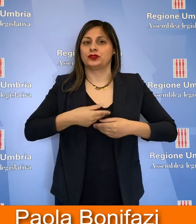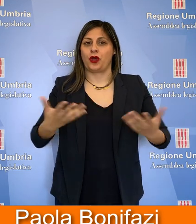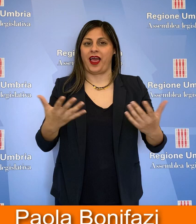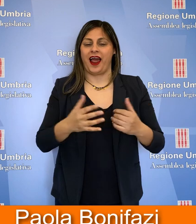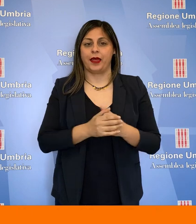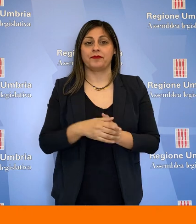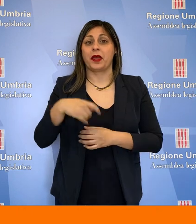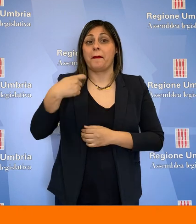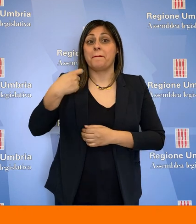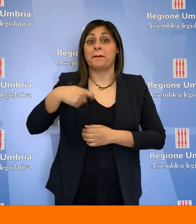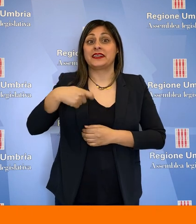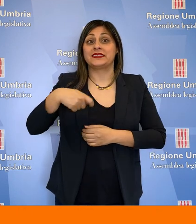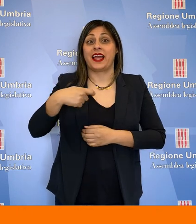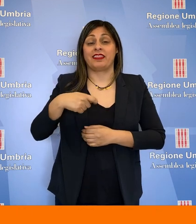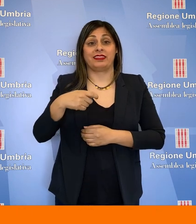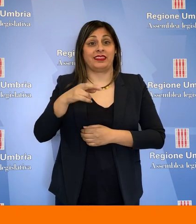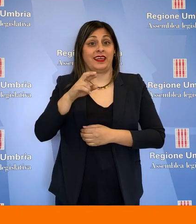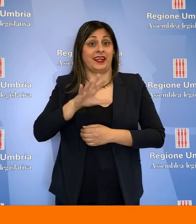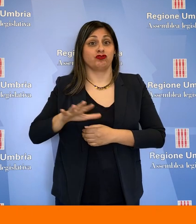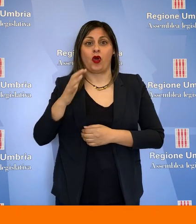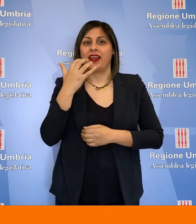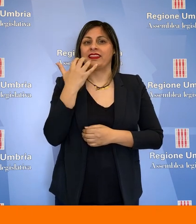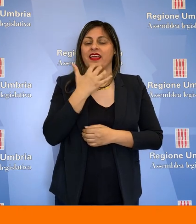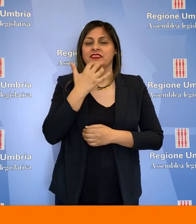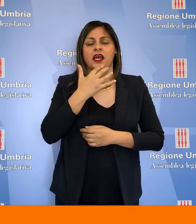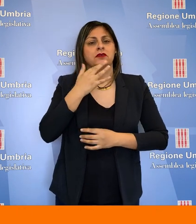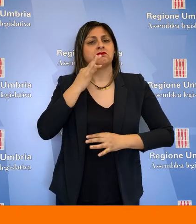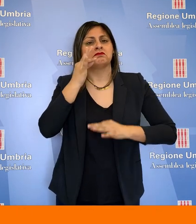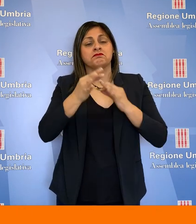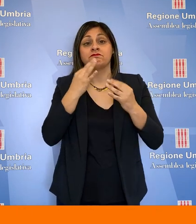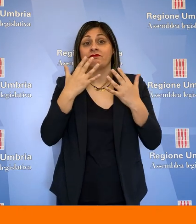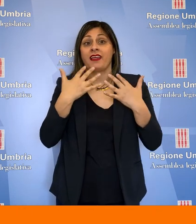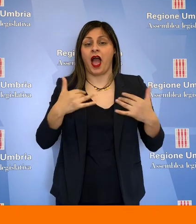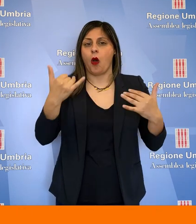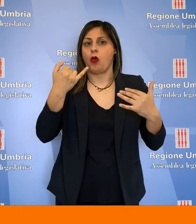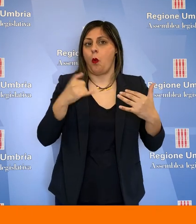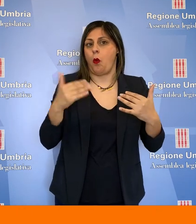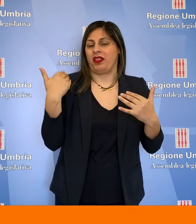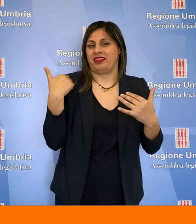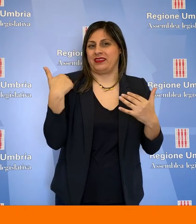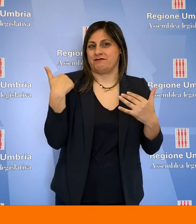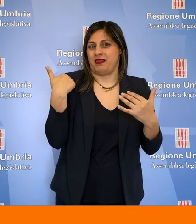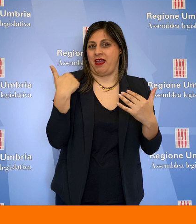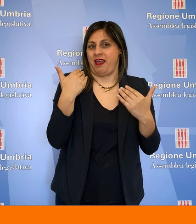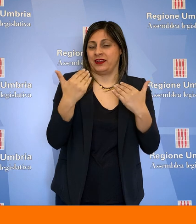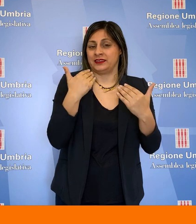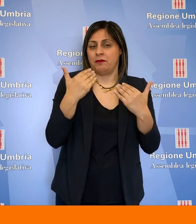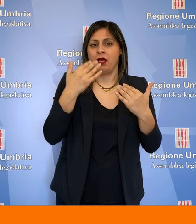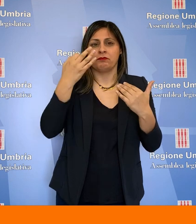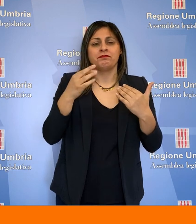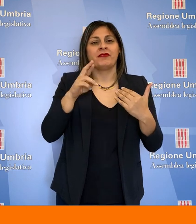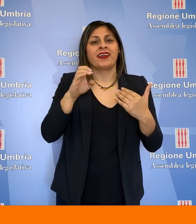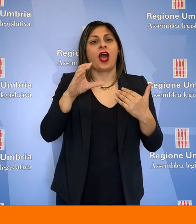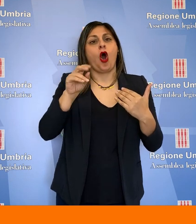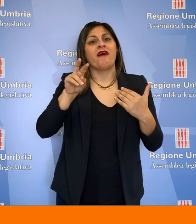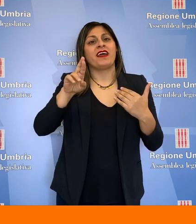istituzionale. La Presidente della Regione, Donatella Tesei, ha illustrato in aula nell'ultima seduta il cosiddetto Recovery